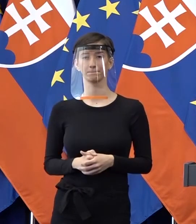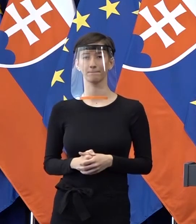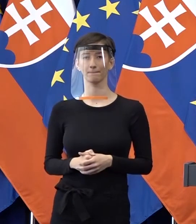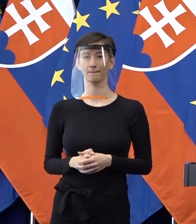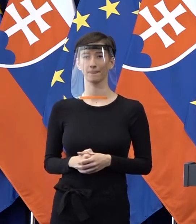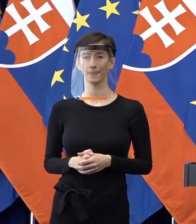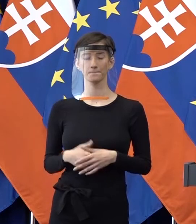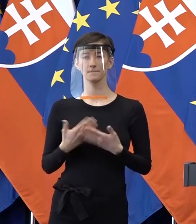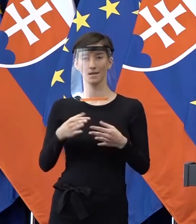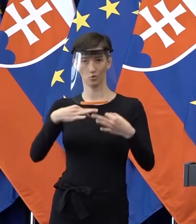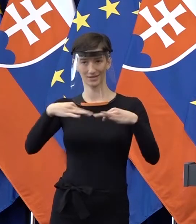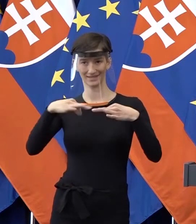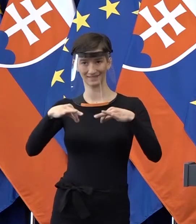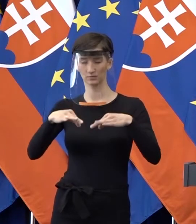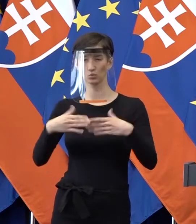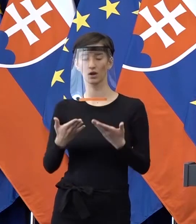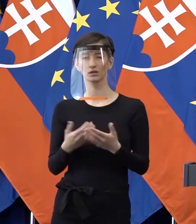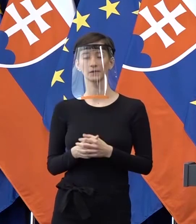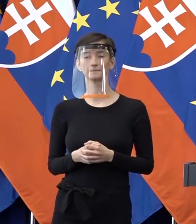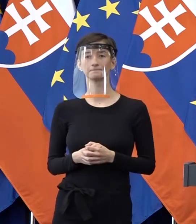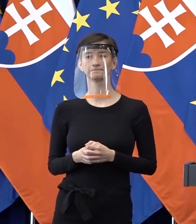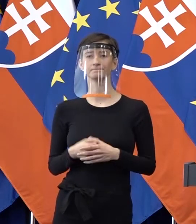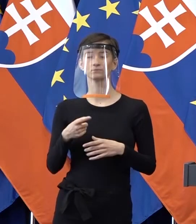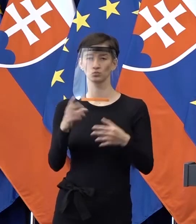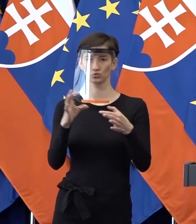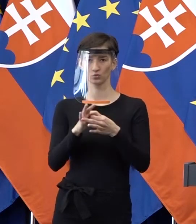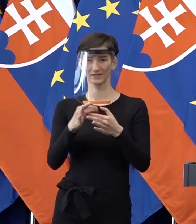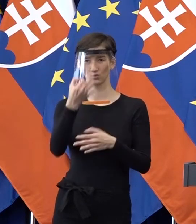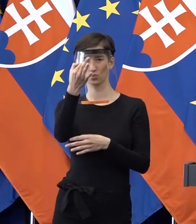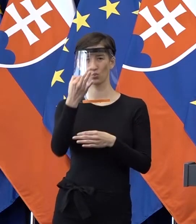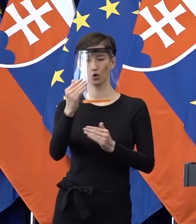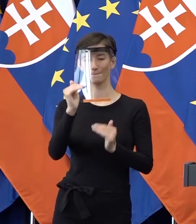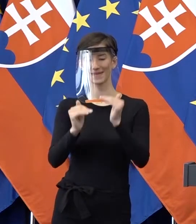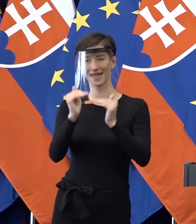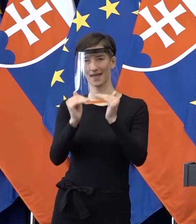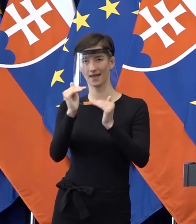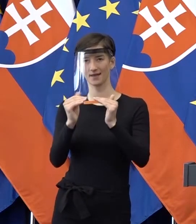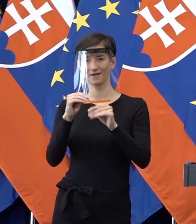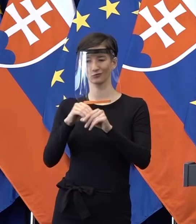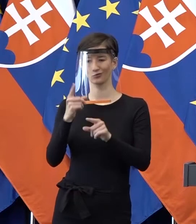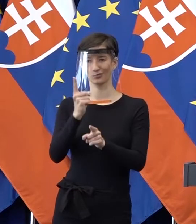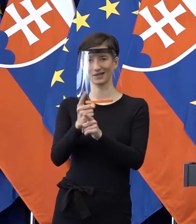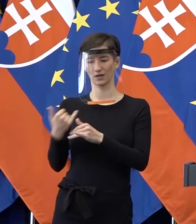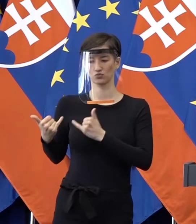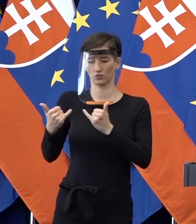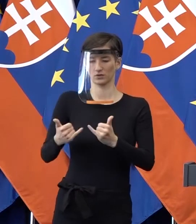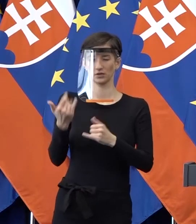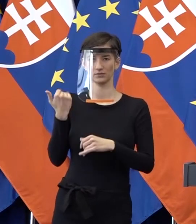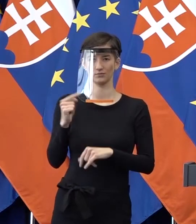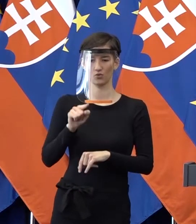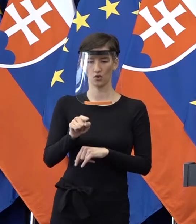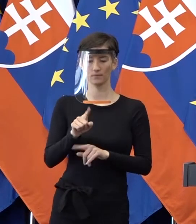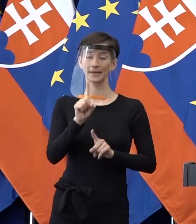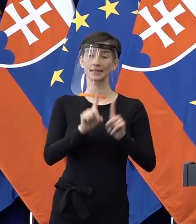Či je to individuálne pri každej zmluve? Je to podľa úrokoj miery, ktorú ten klient doteraz mal. Sú rôzne produkty, ktoré máme.